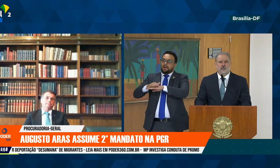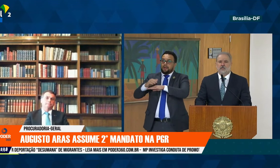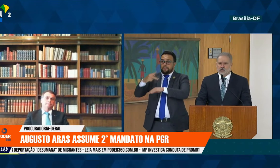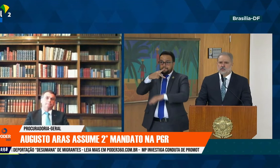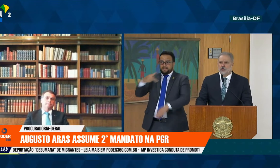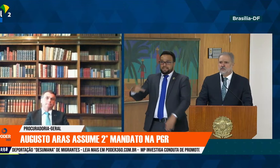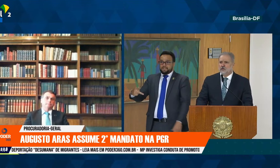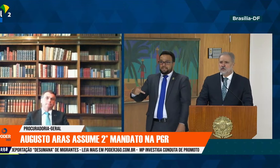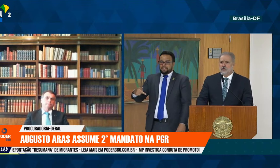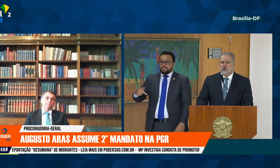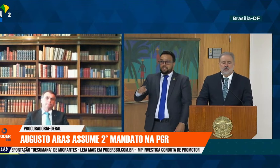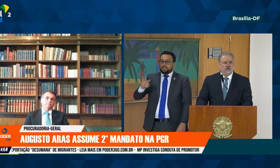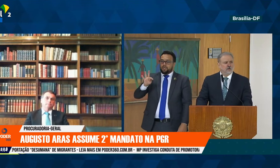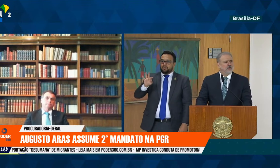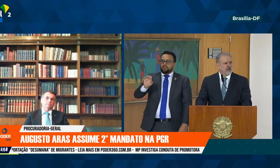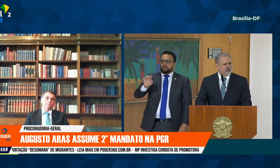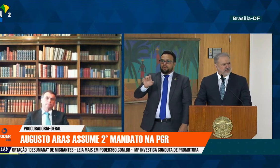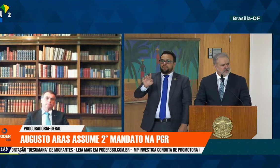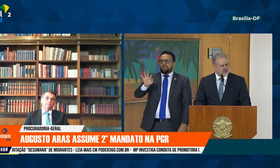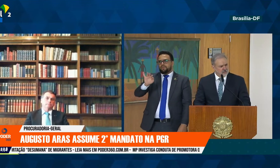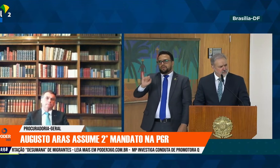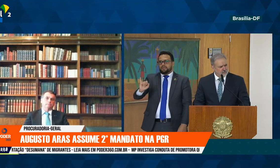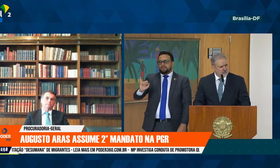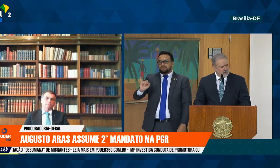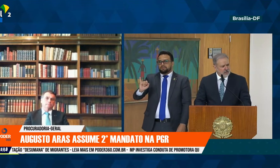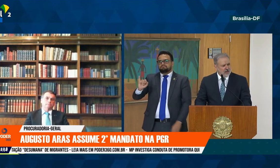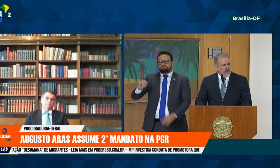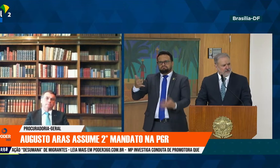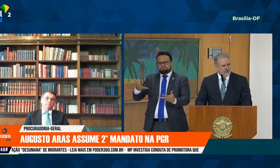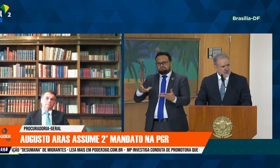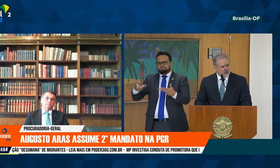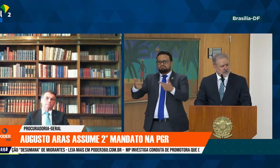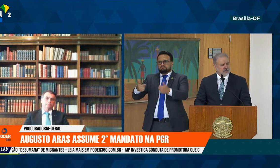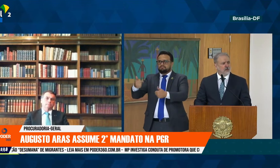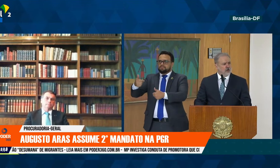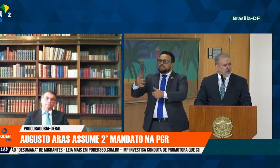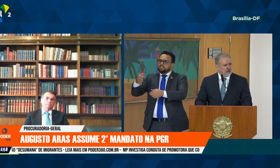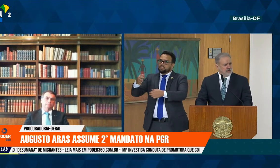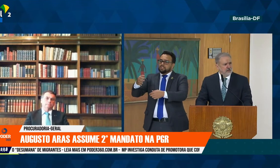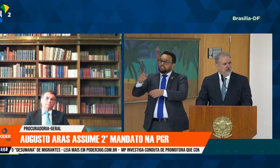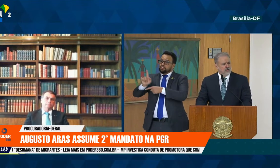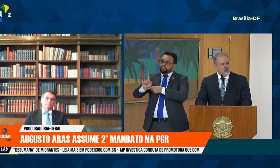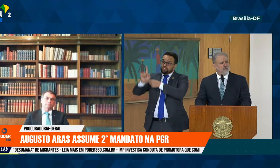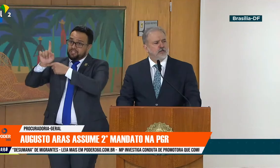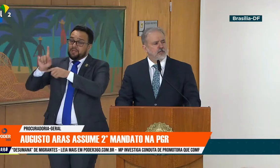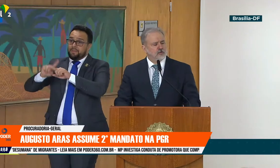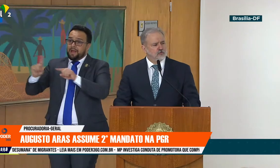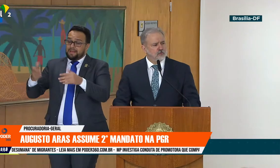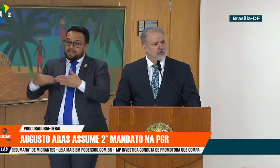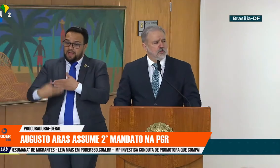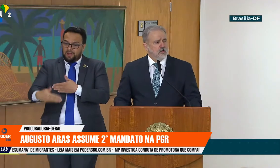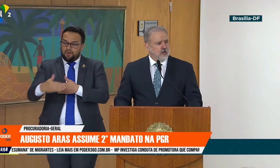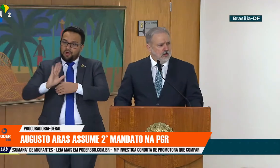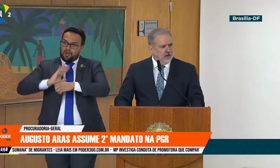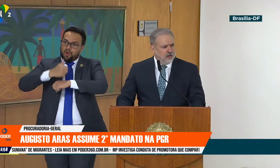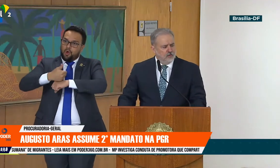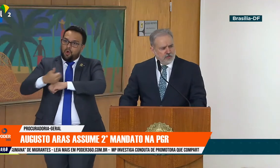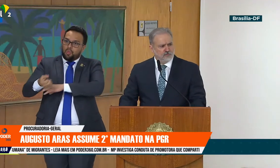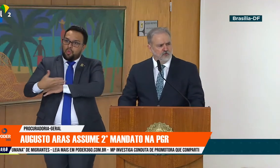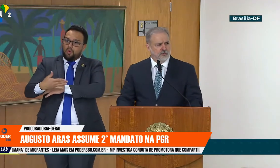presidente Dias Toffoli. Foi uma grande gestão. Depois, agora, com o ministro